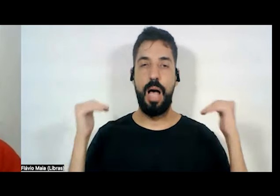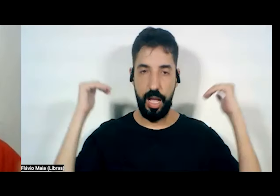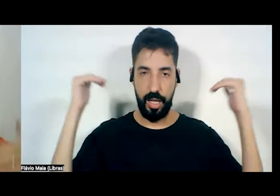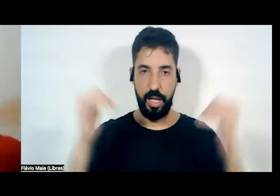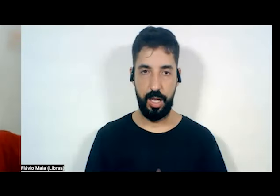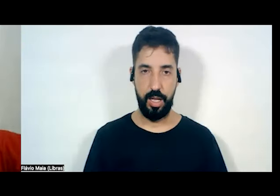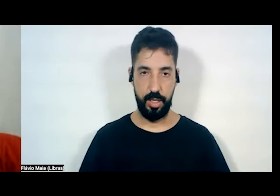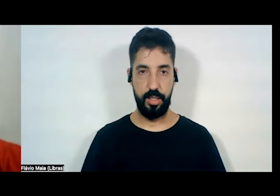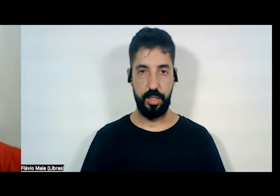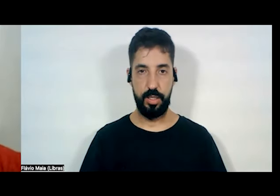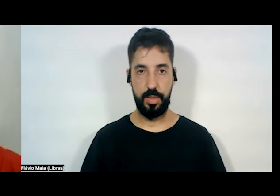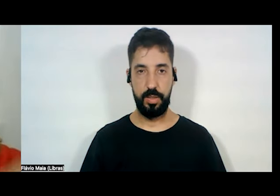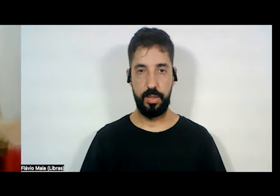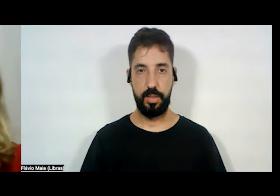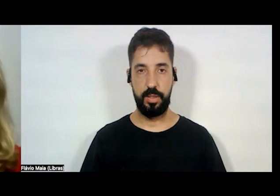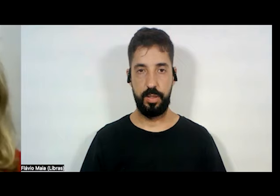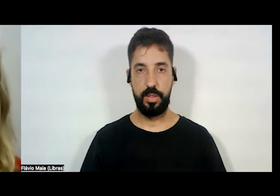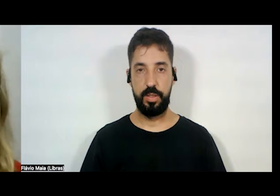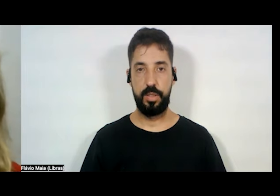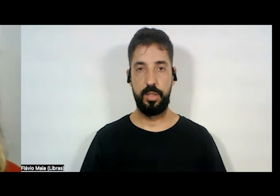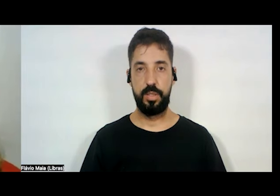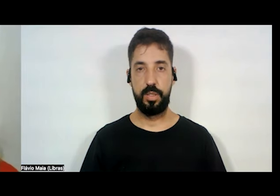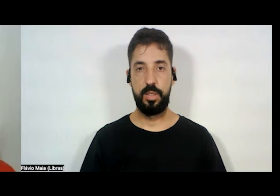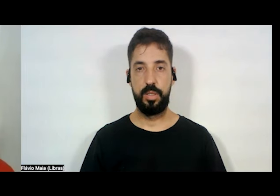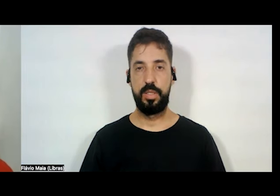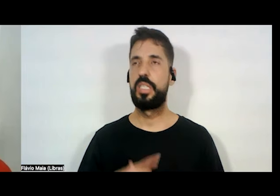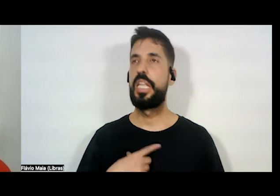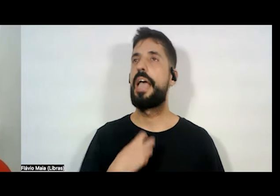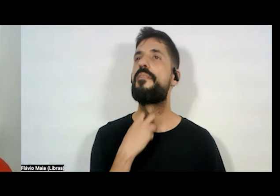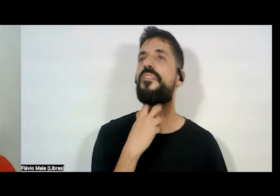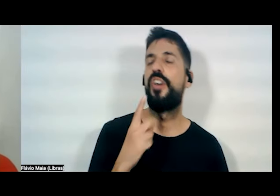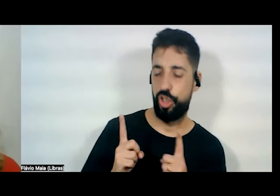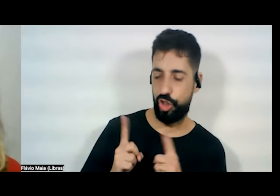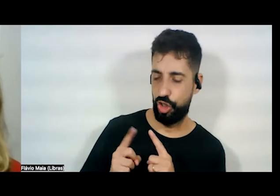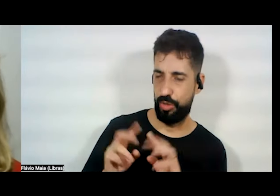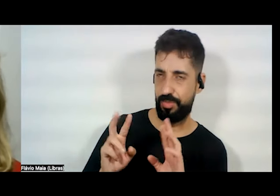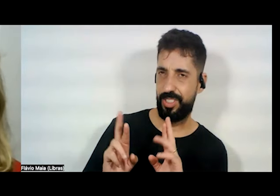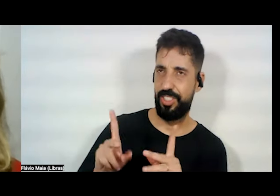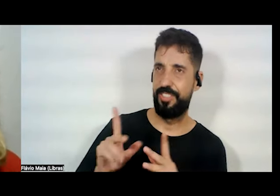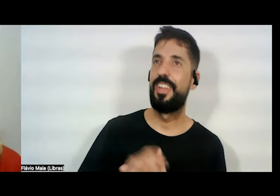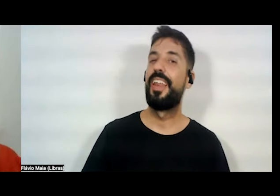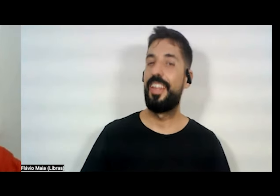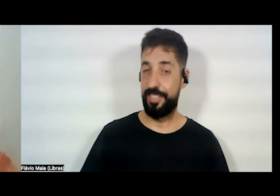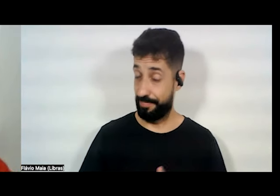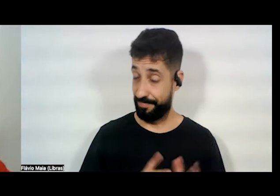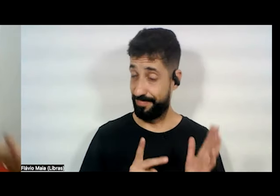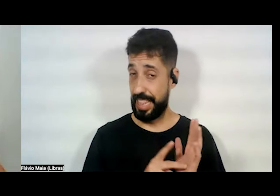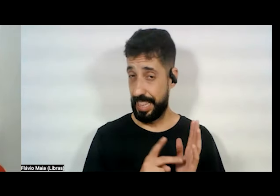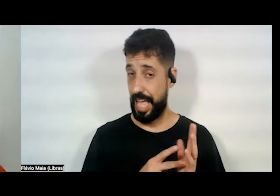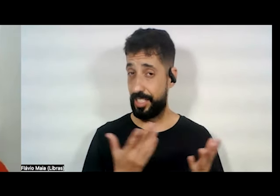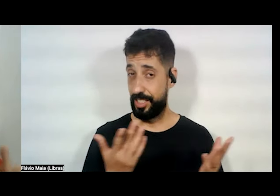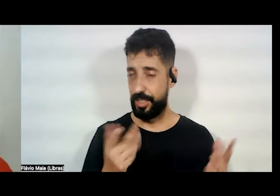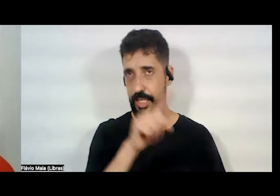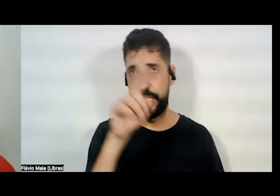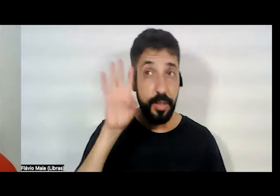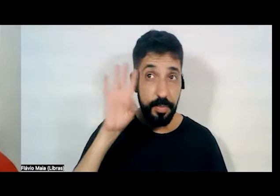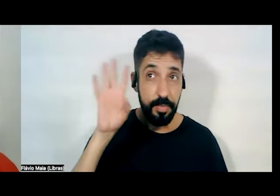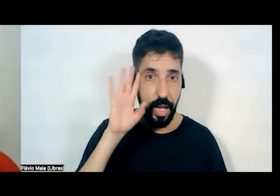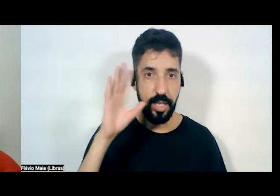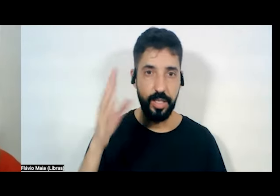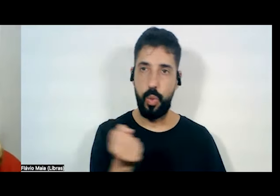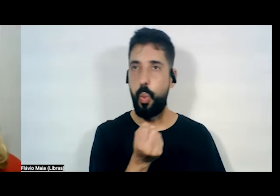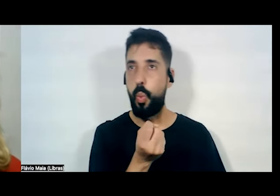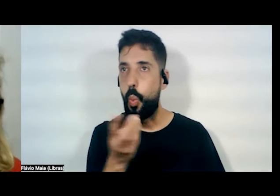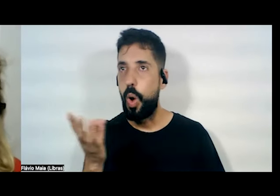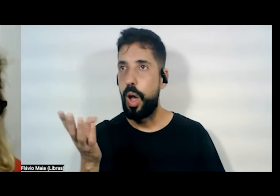impor, põe mais alta, um timbre de voz diferente. É ou não é verdade? Vocês não imaginam quantas vezes